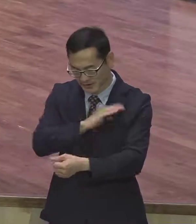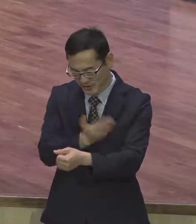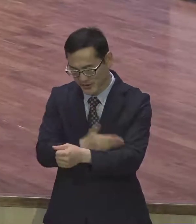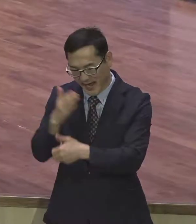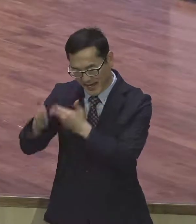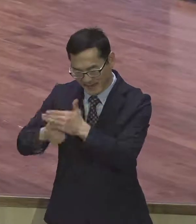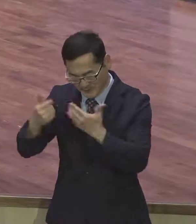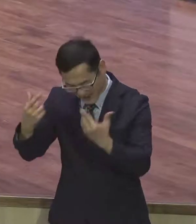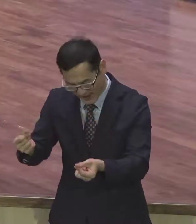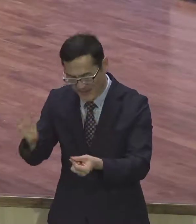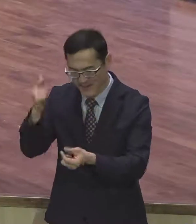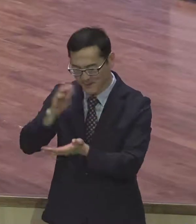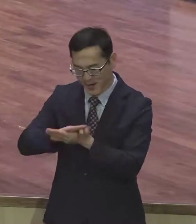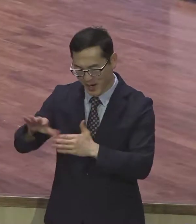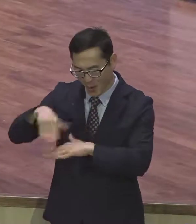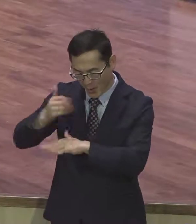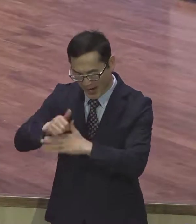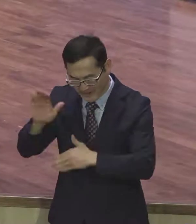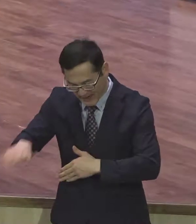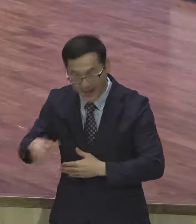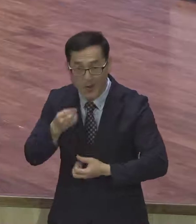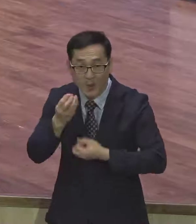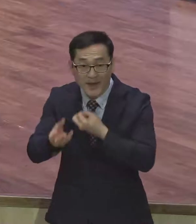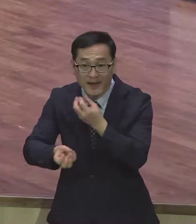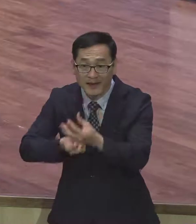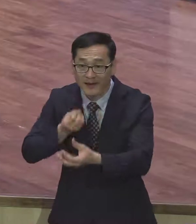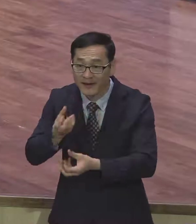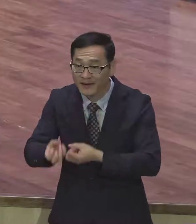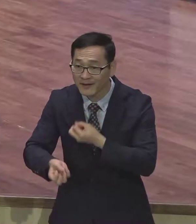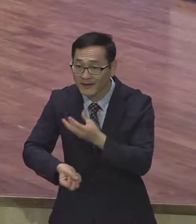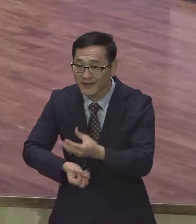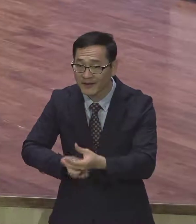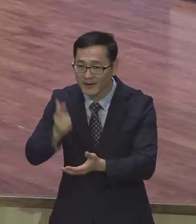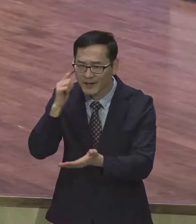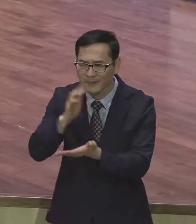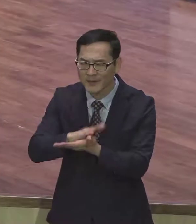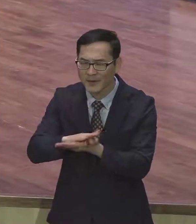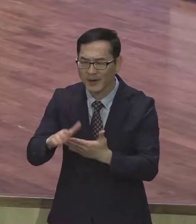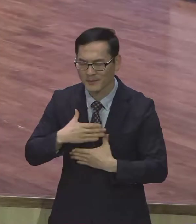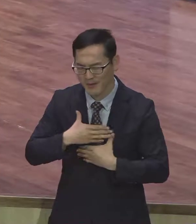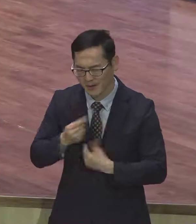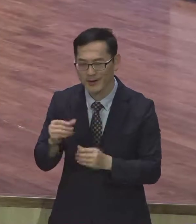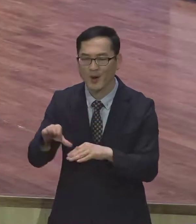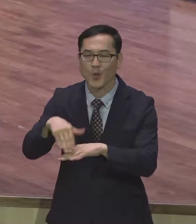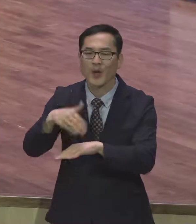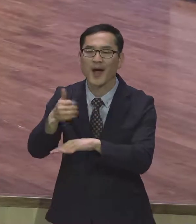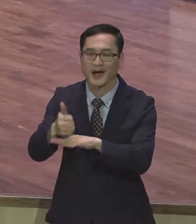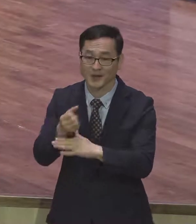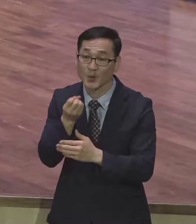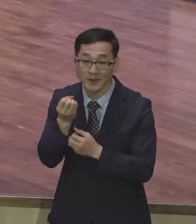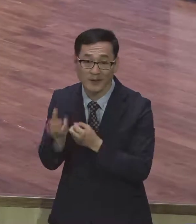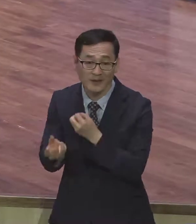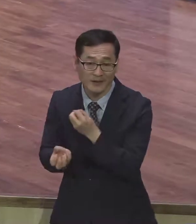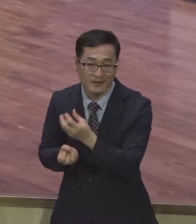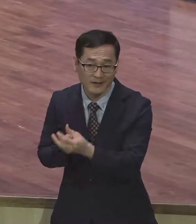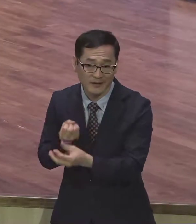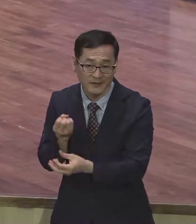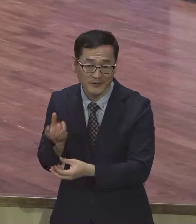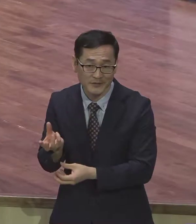왕이라 할 것임이며 평강의 왕이다. 그래, 평강입니다. 예수 그리토를 평강의 왕이고